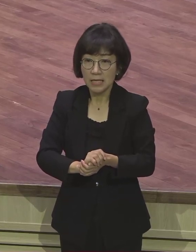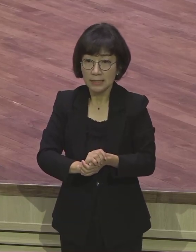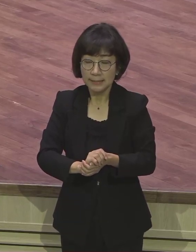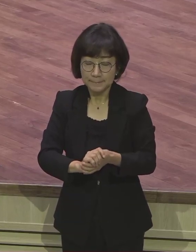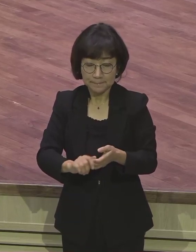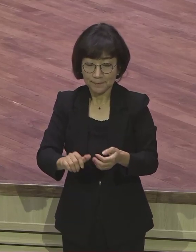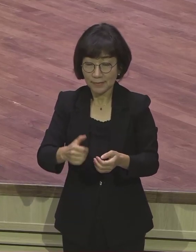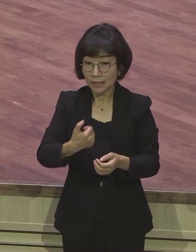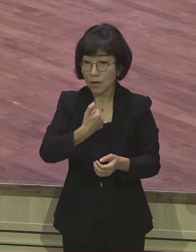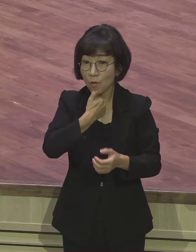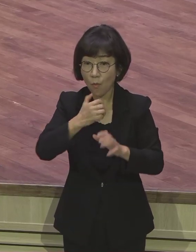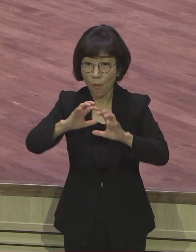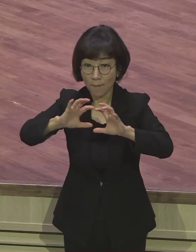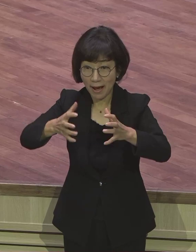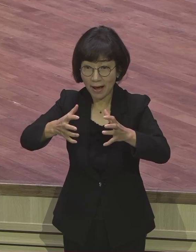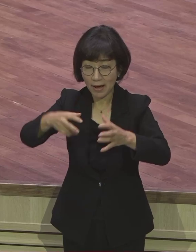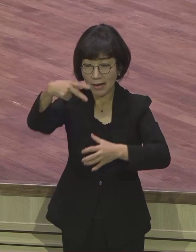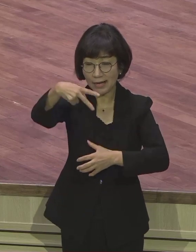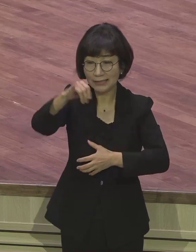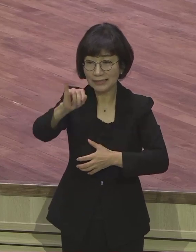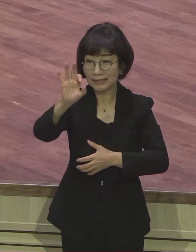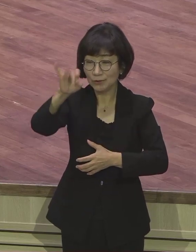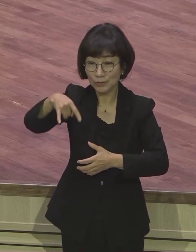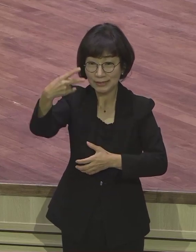시위대 감옥 안에 옮겨졌어요.